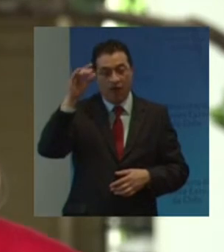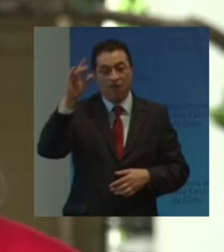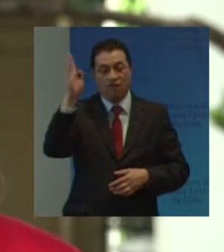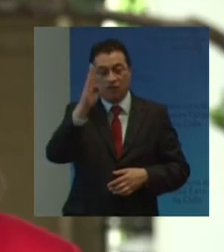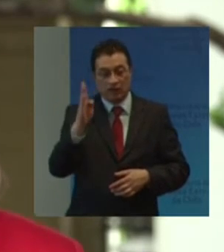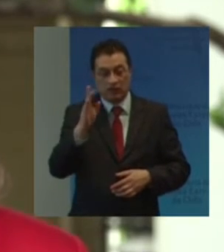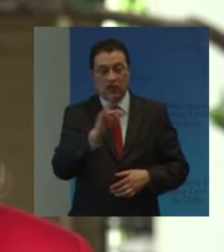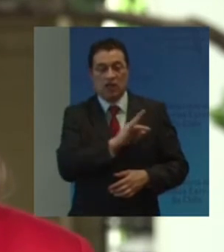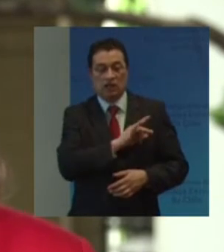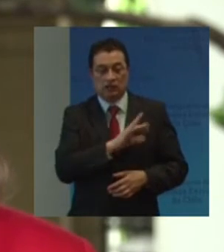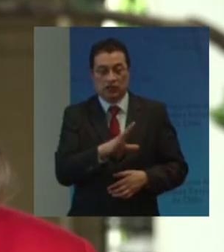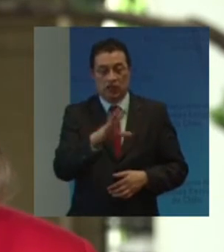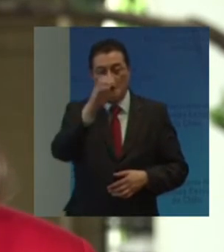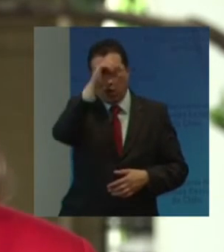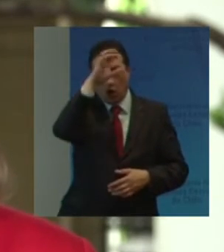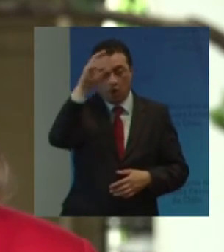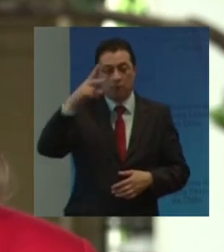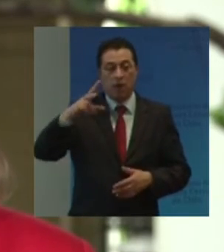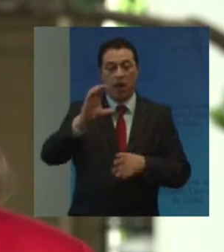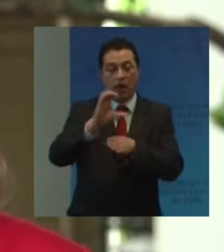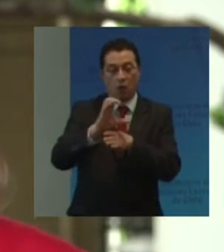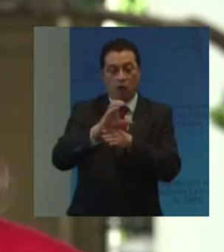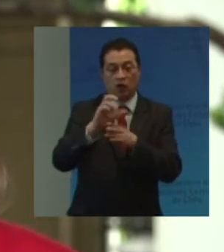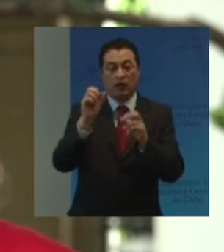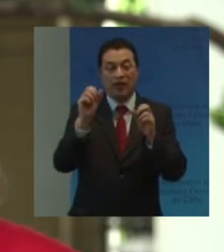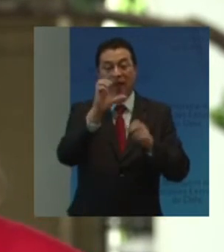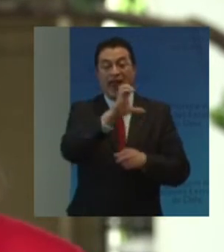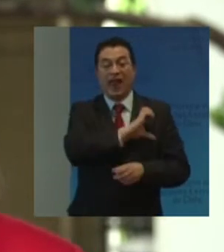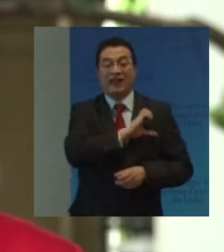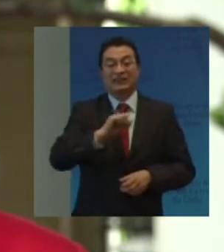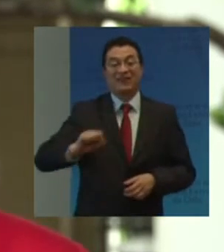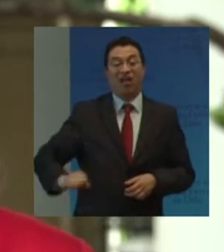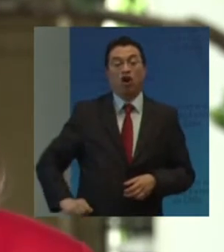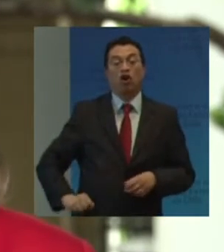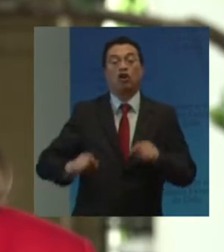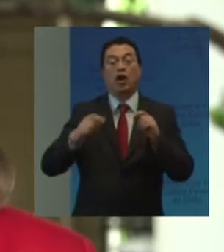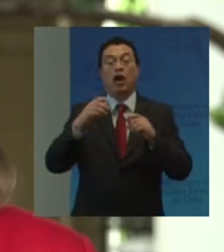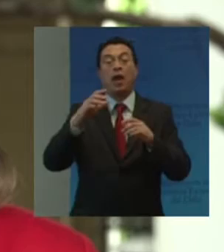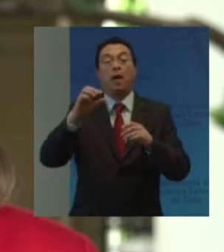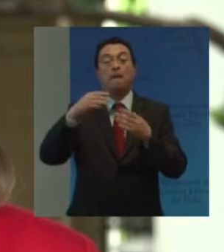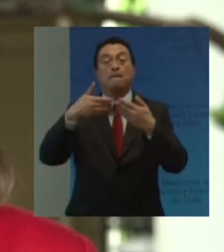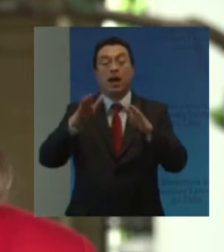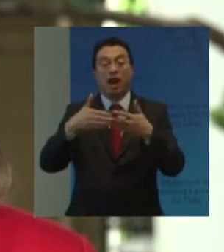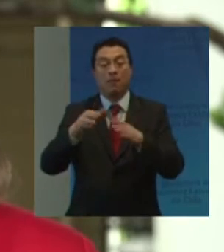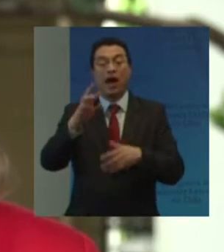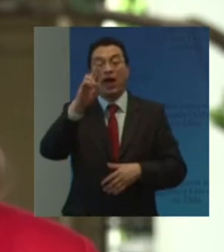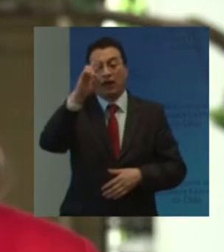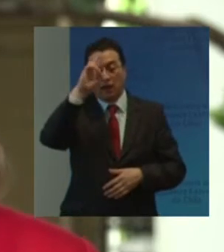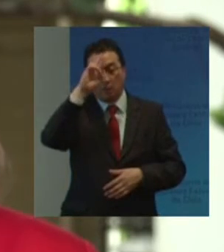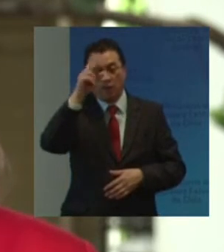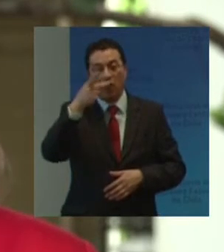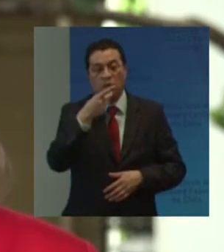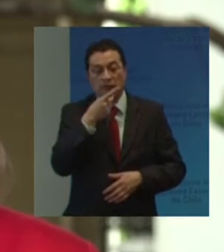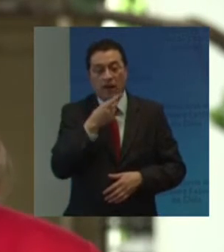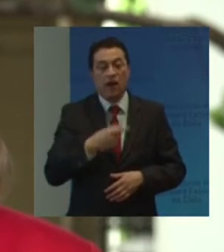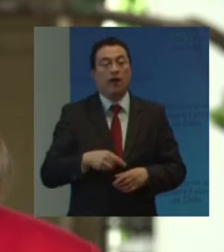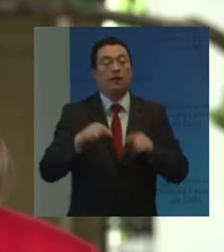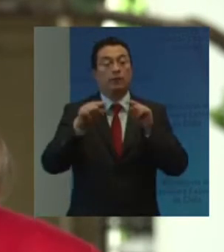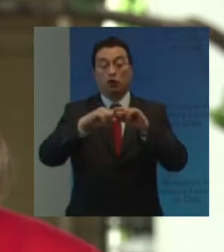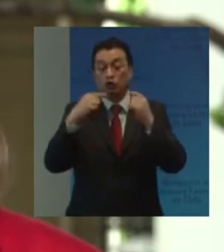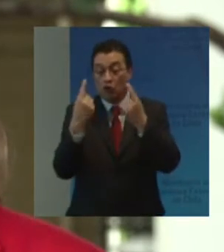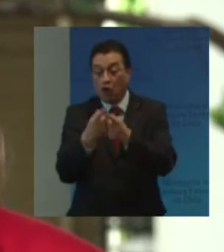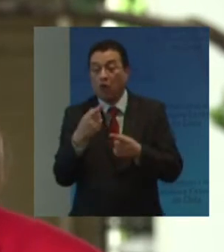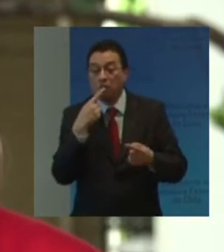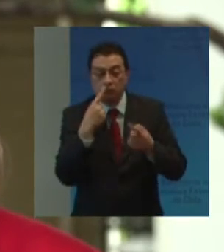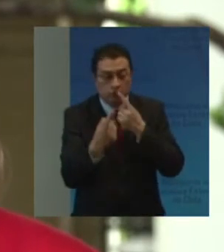Chile Colombia Ecuador El Salvador Guatemala Panamá Y República Dominicana Todos estos cuestionarios Serán